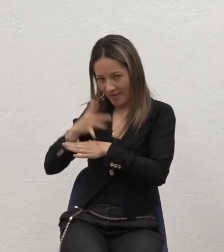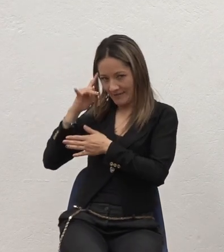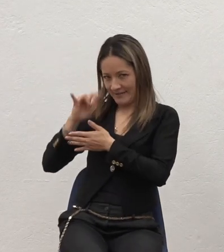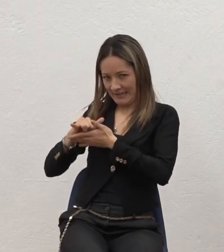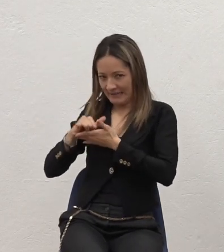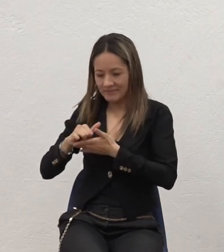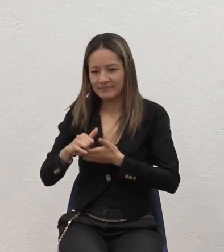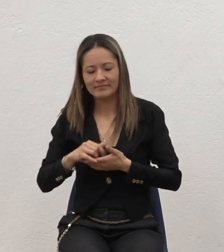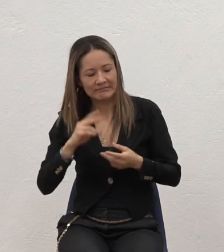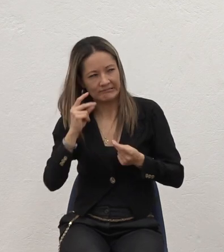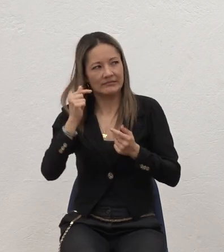hizo un clic